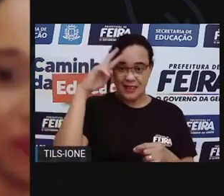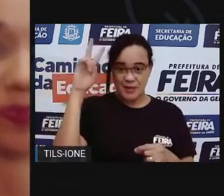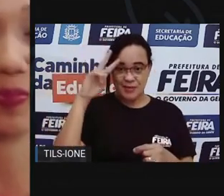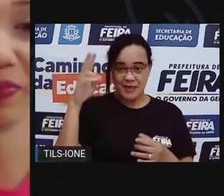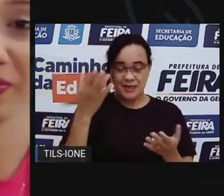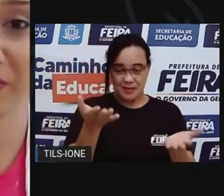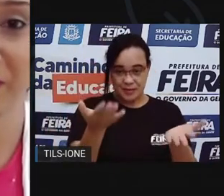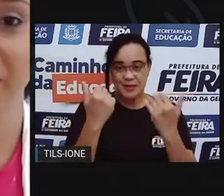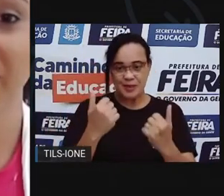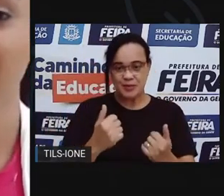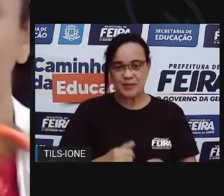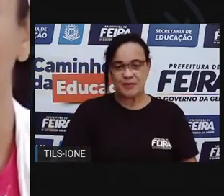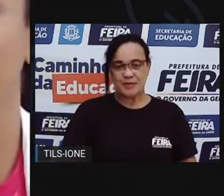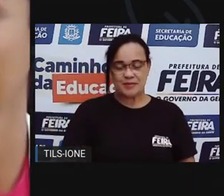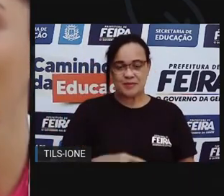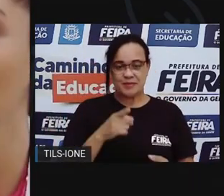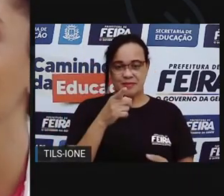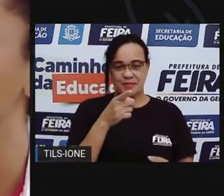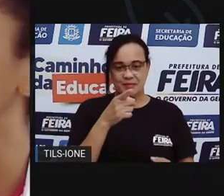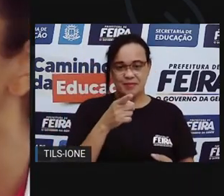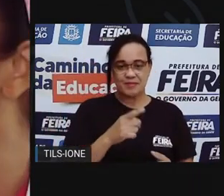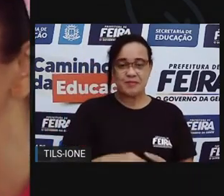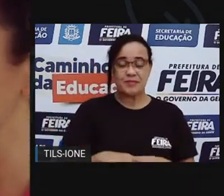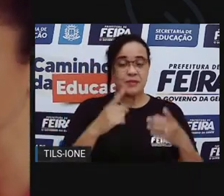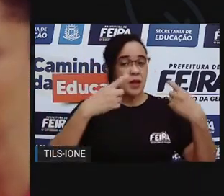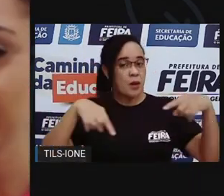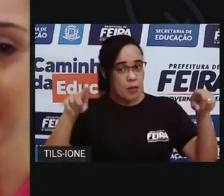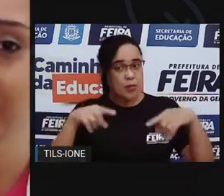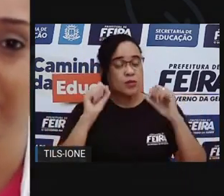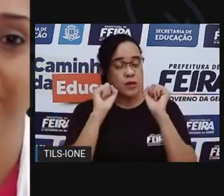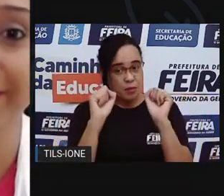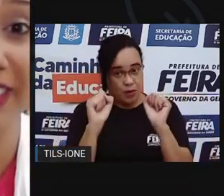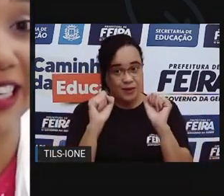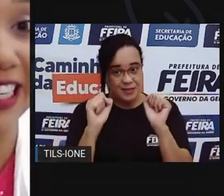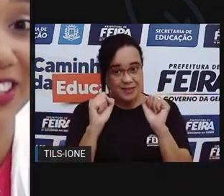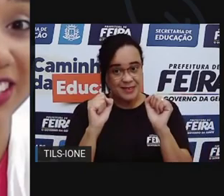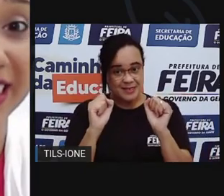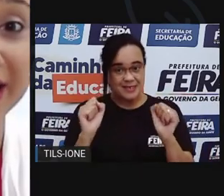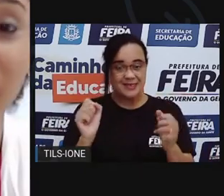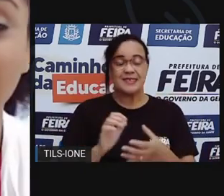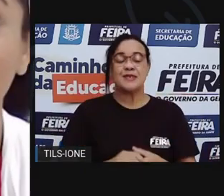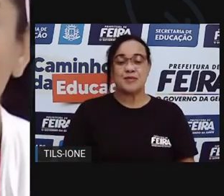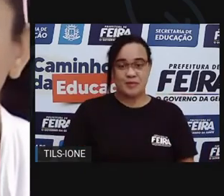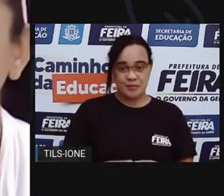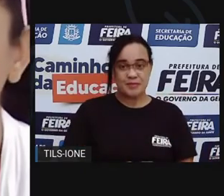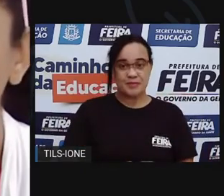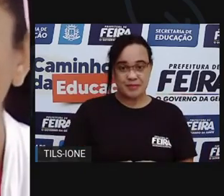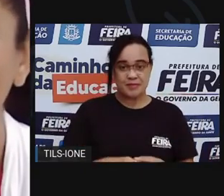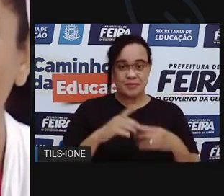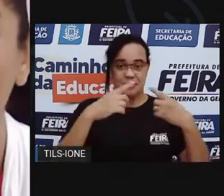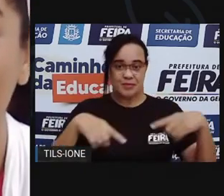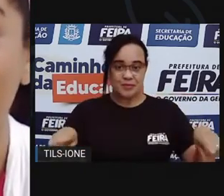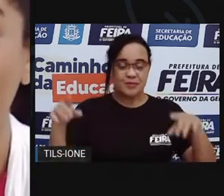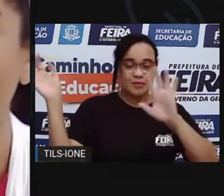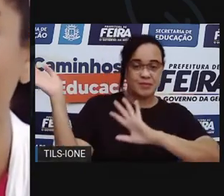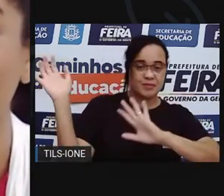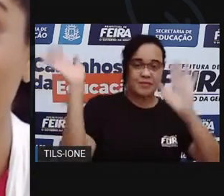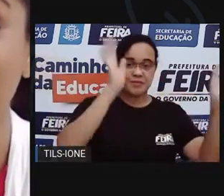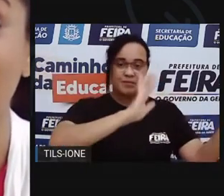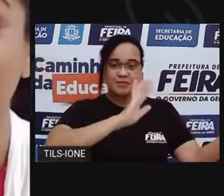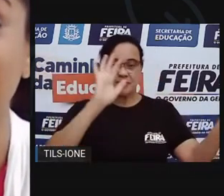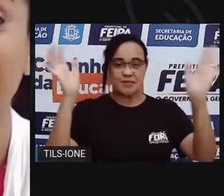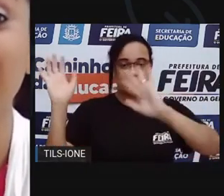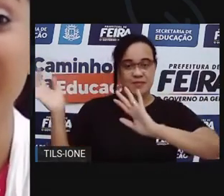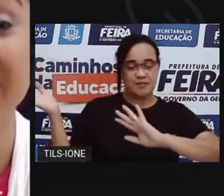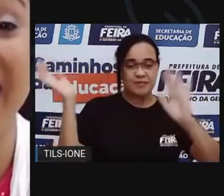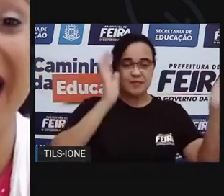É lá. Posso cantar uma música pra gente se despedir? Claro! Diz assim, ó. Tchau, tchau, eu já